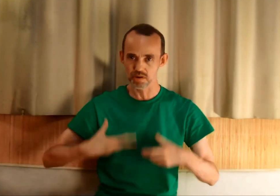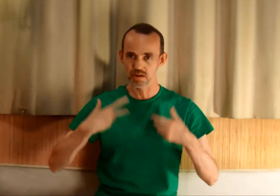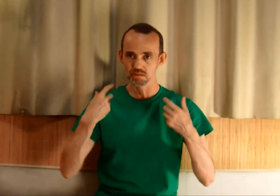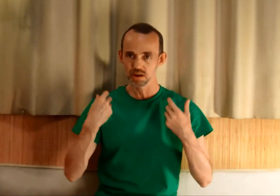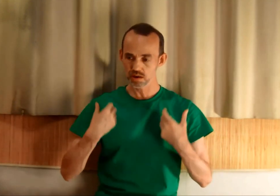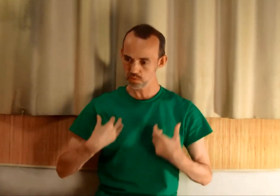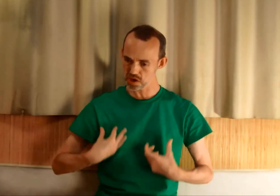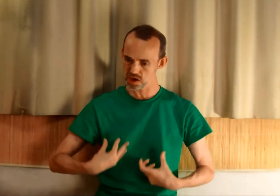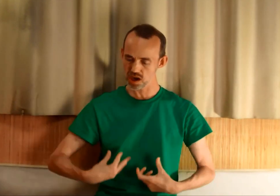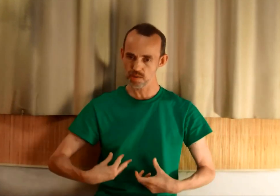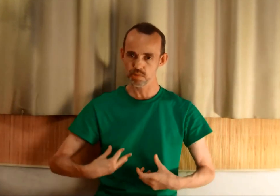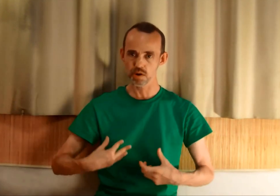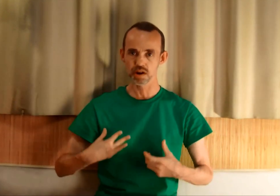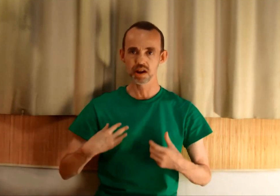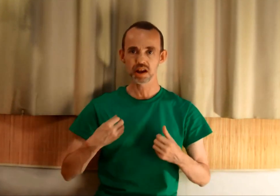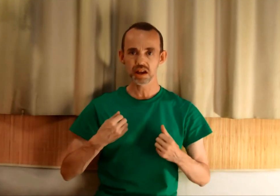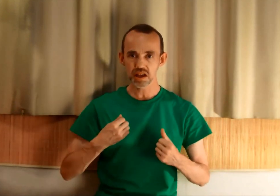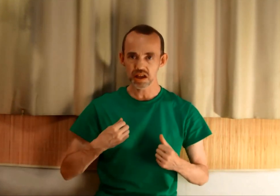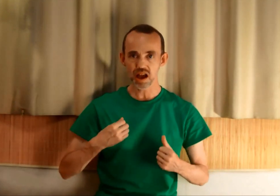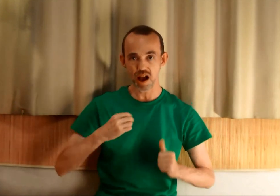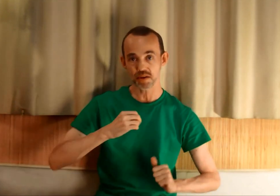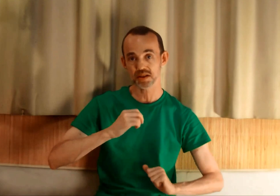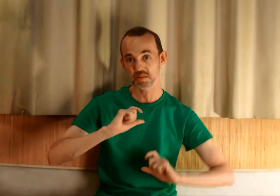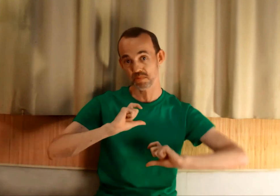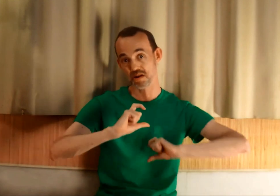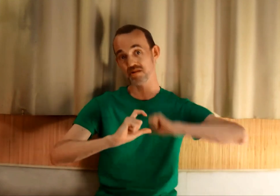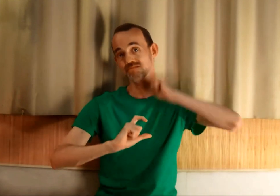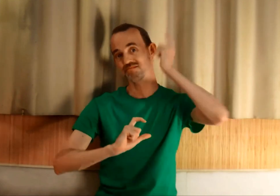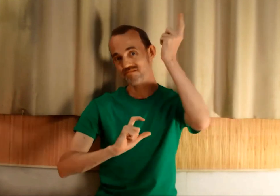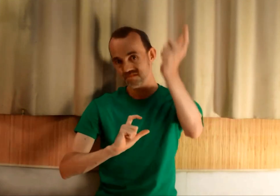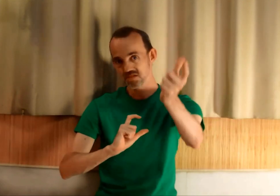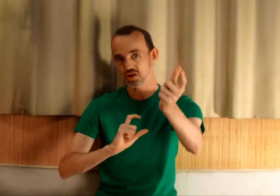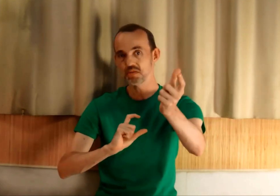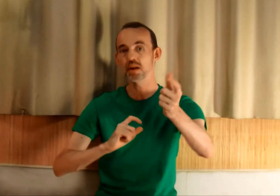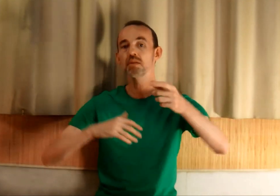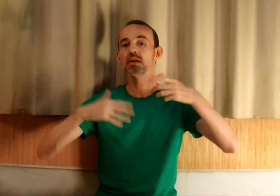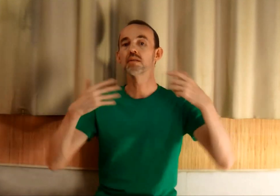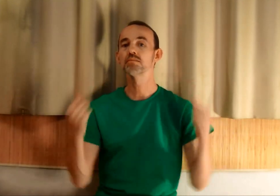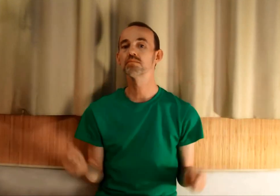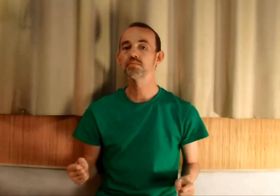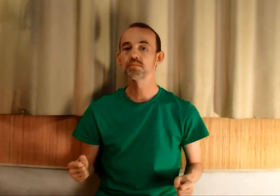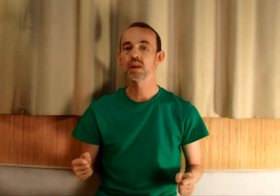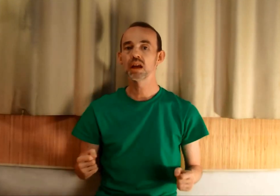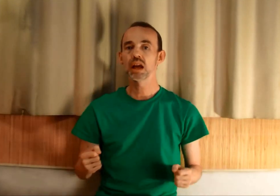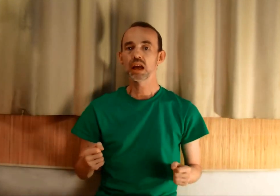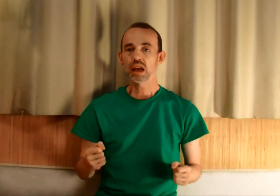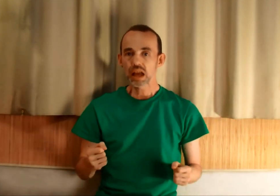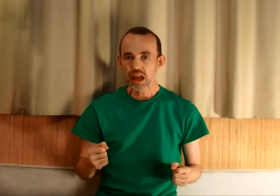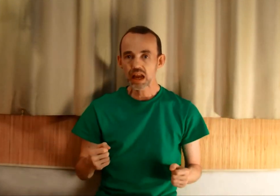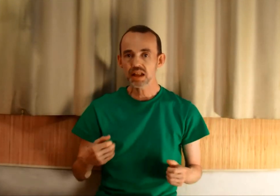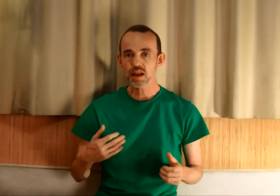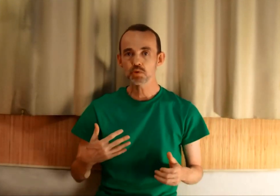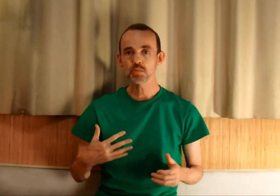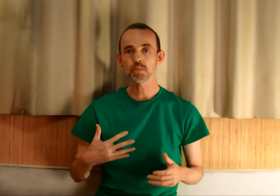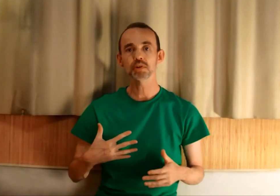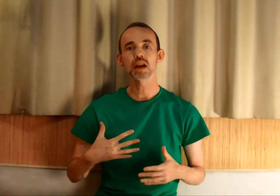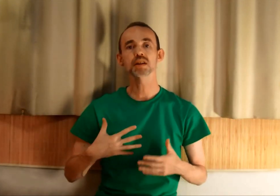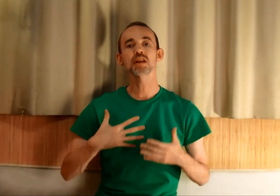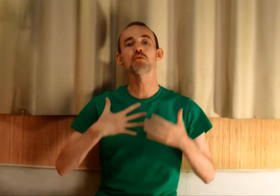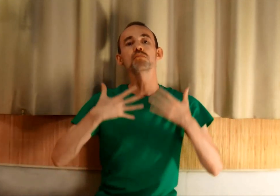peur. Oui, il peur. Et avec cette peur, j'y vais. Et l'étape supplémentaire, c'est que